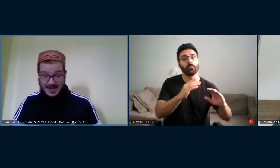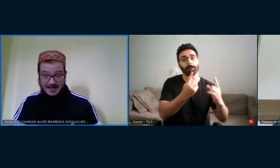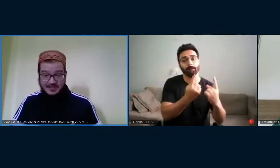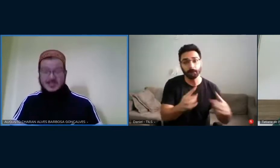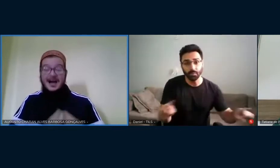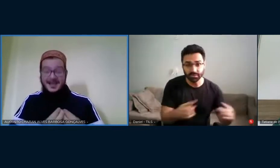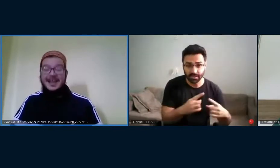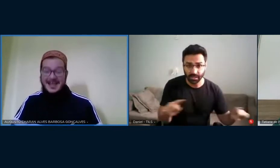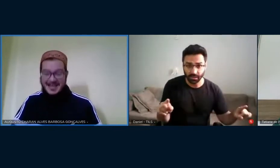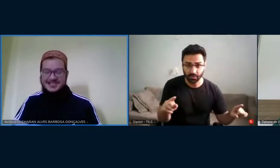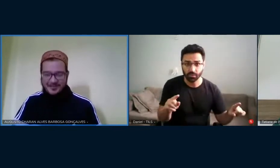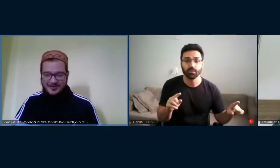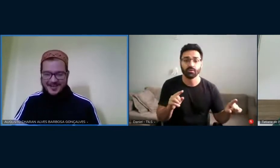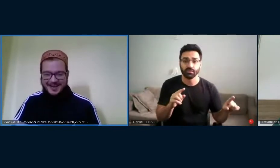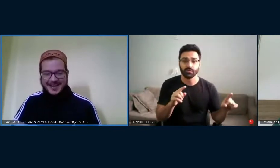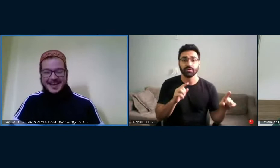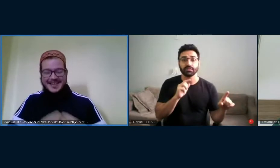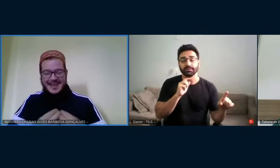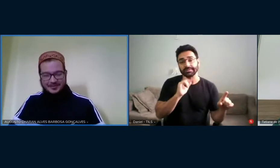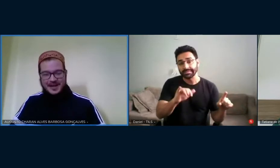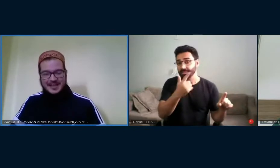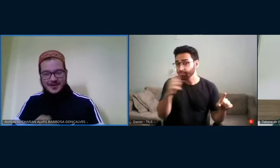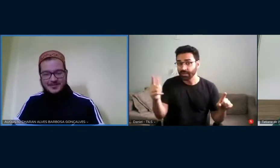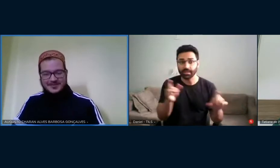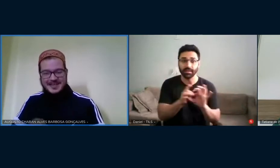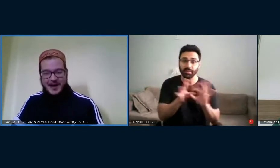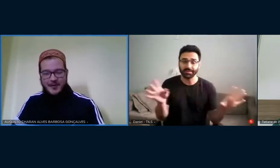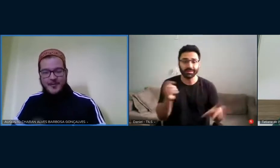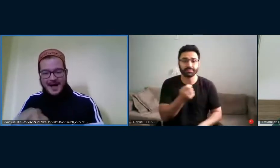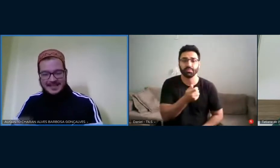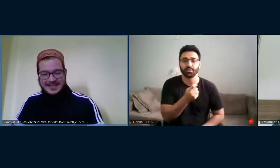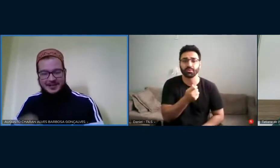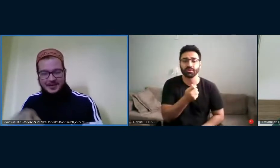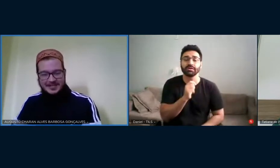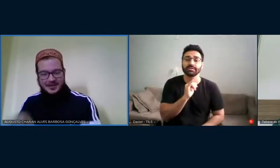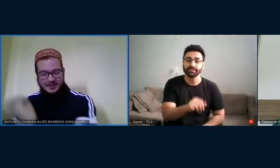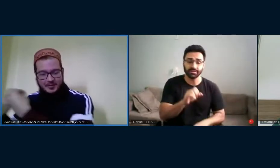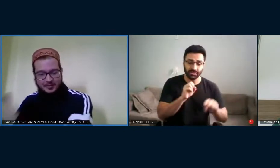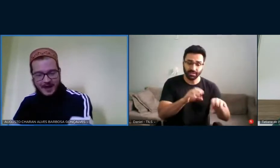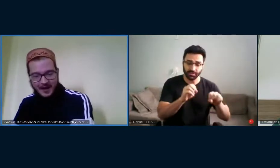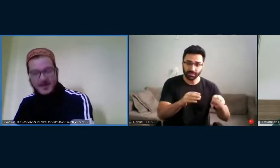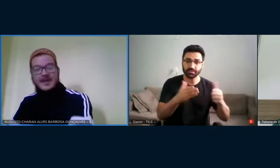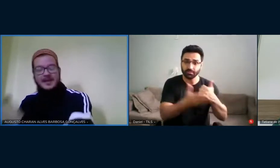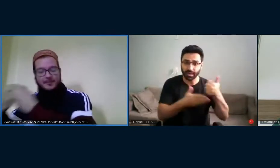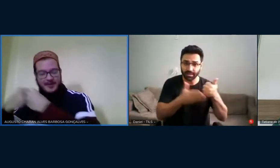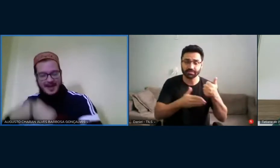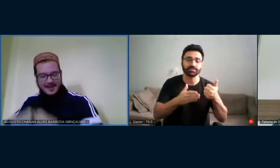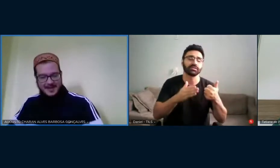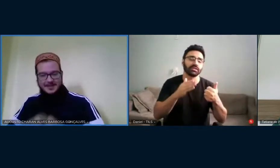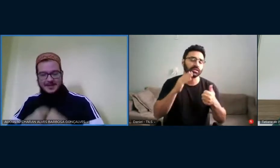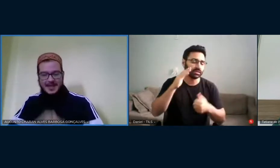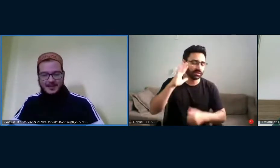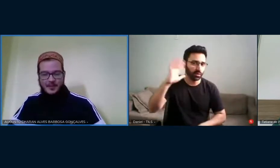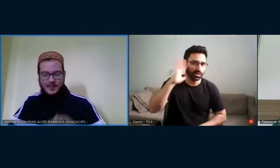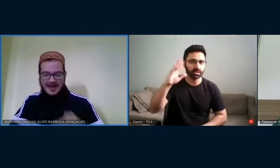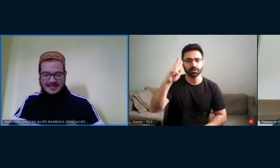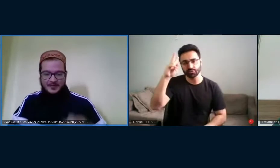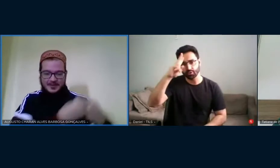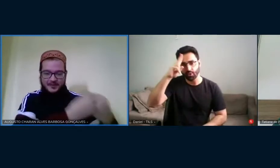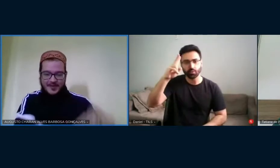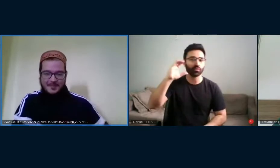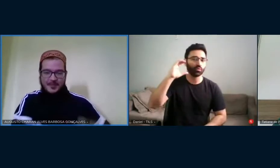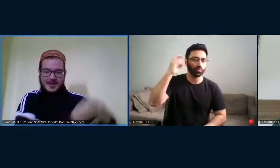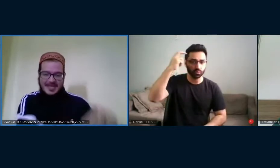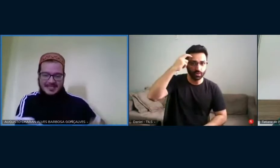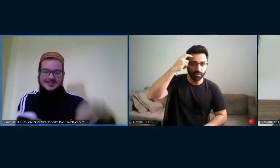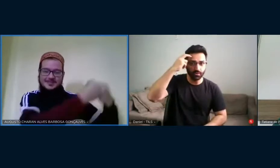liberdade ainda é hegemônica. E a educação musical com base na teoria histórico-cultural que por ela mesma tem como base a